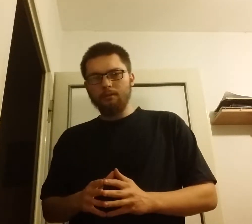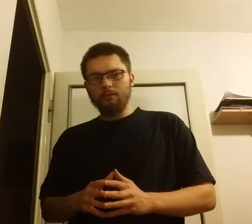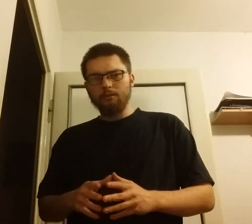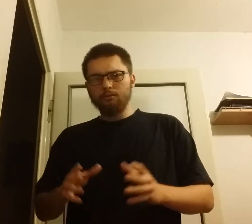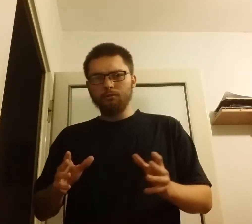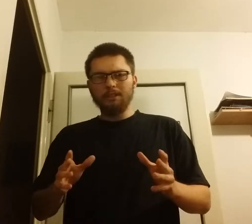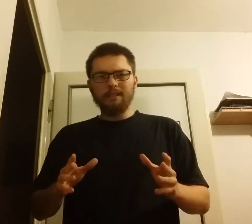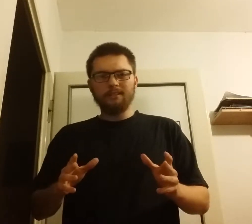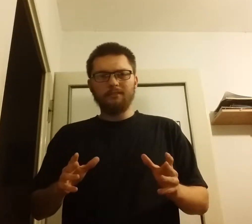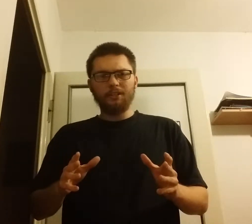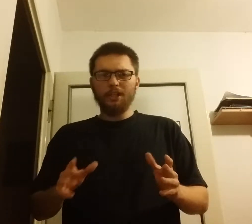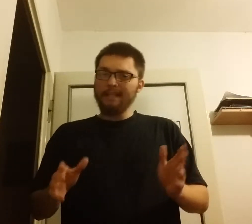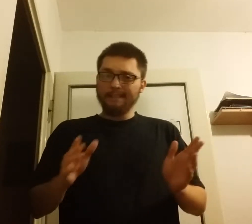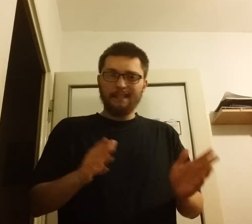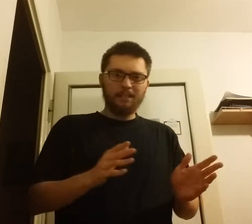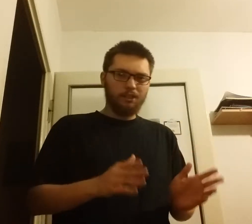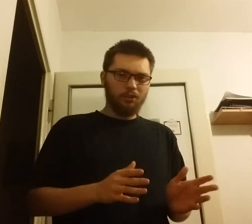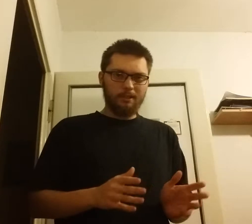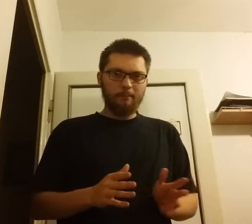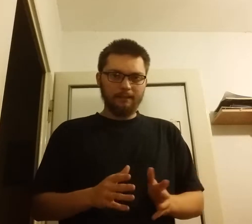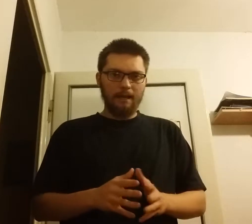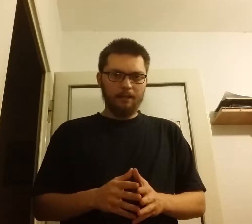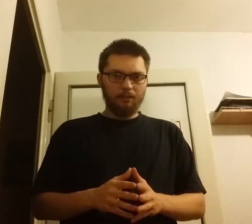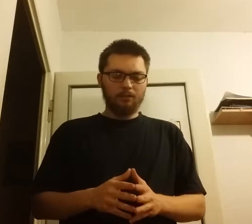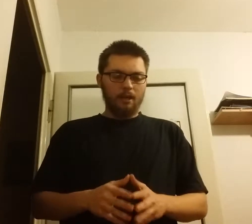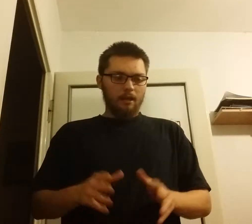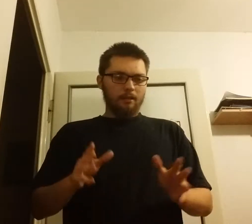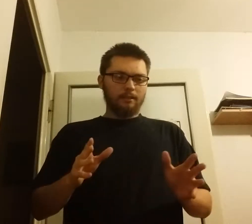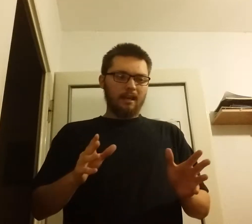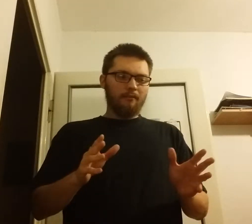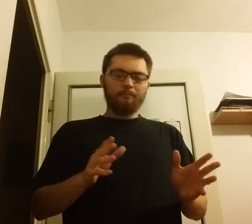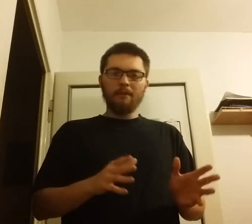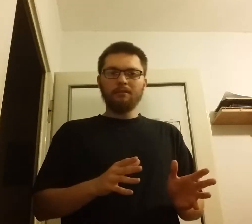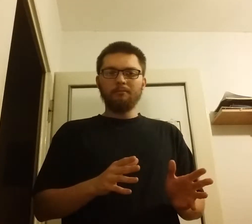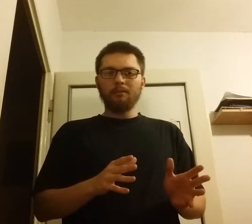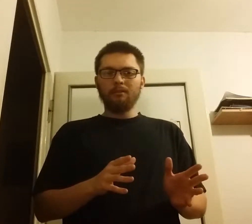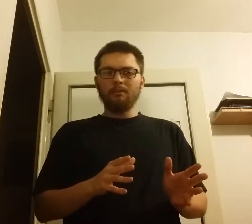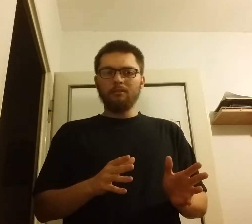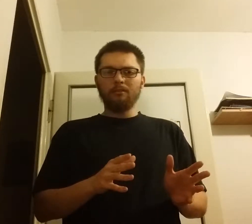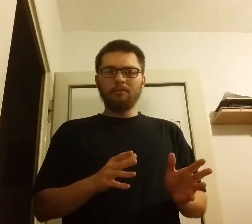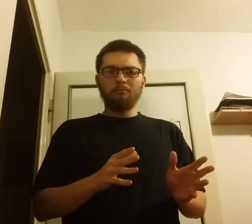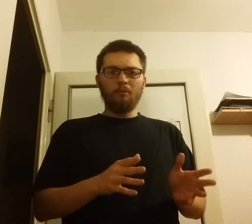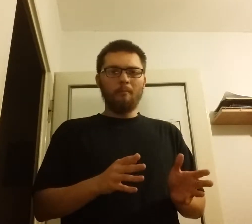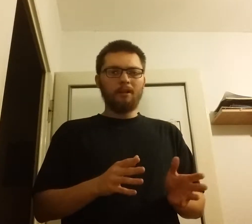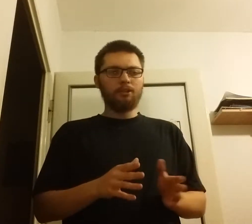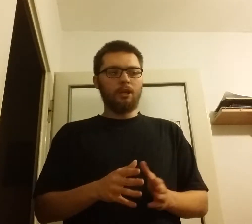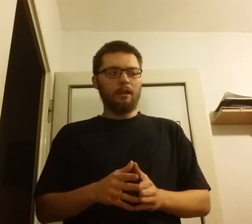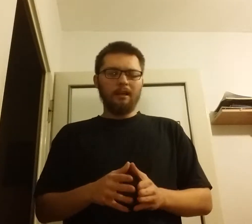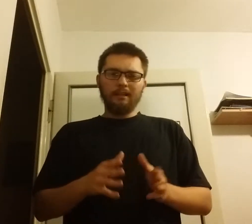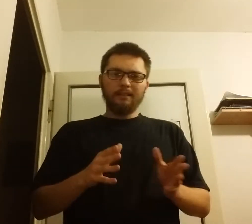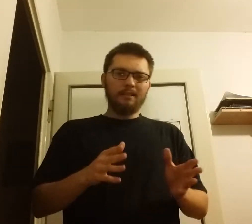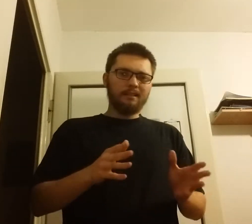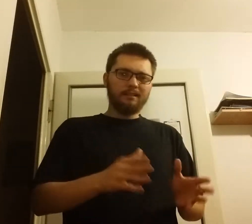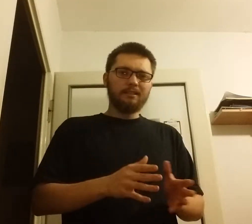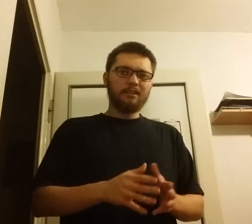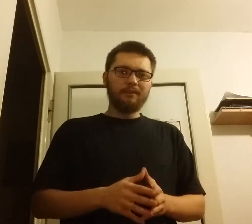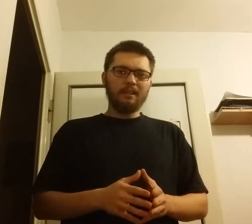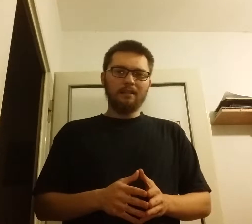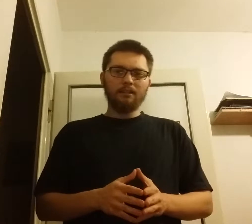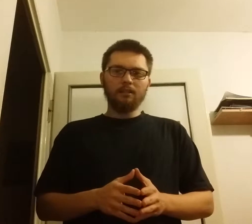który nazywa się Zaginiony Batalion, i tam w pewnym momencie jeden ze schwytanych